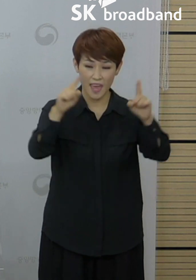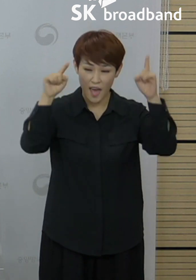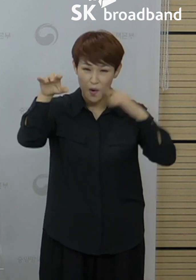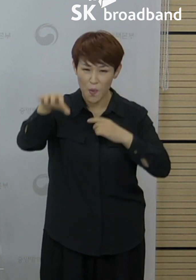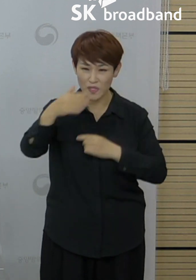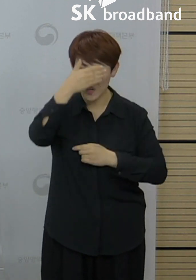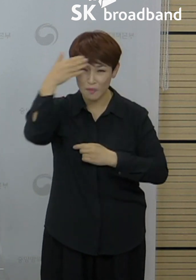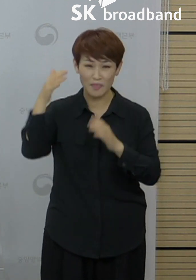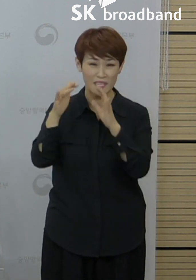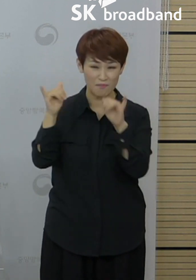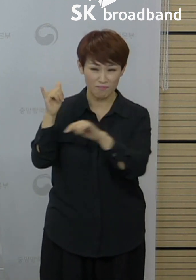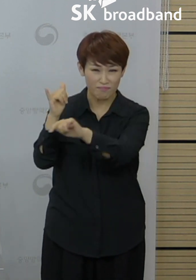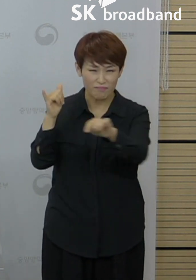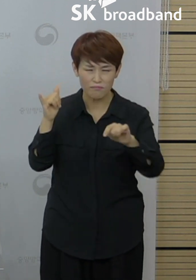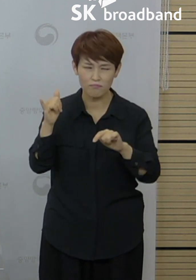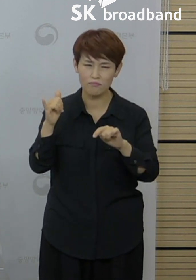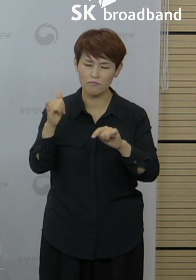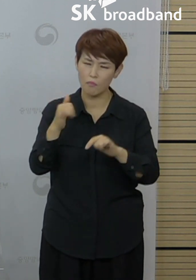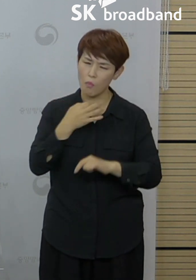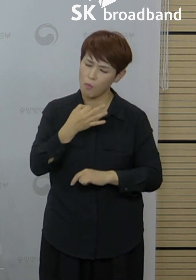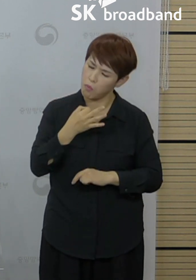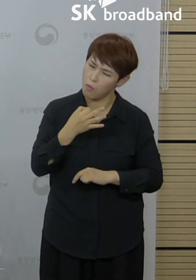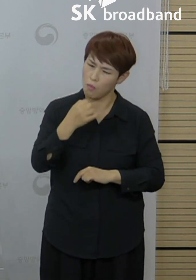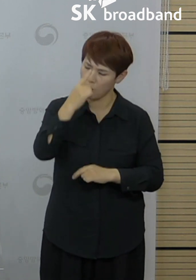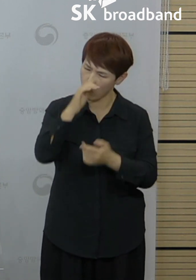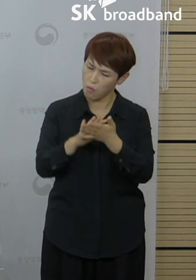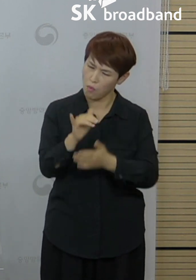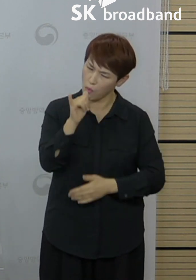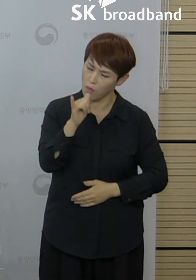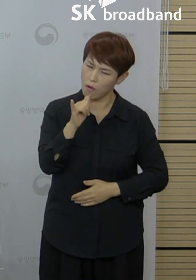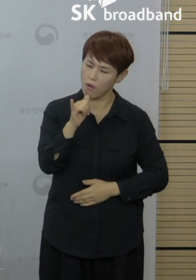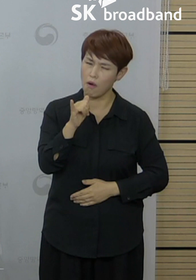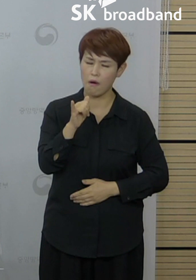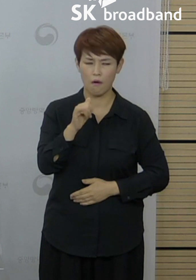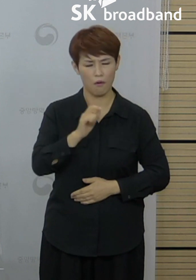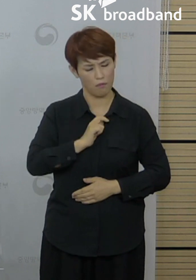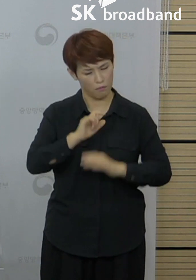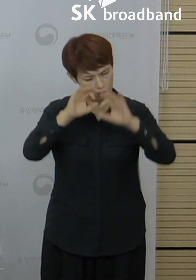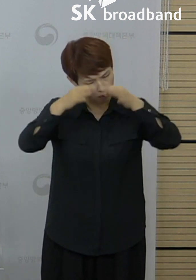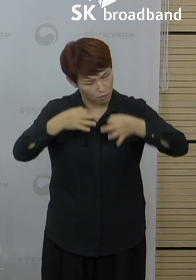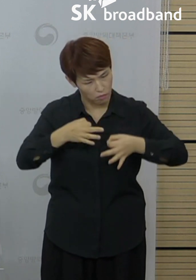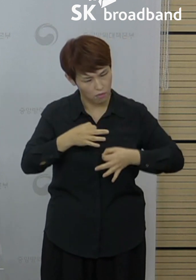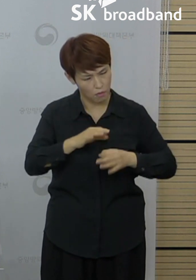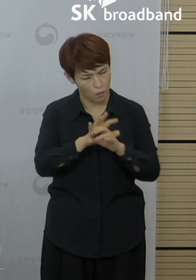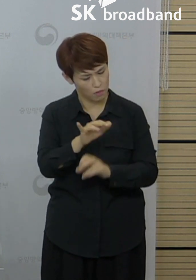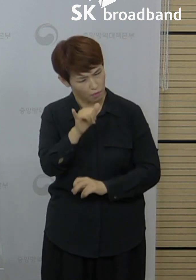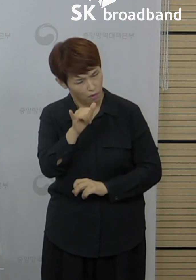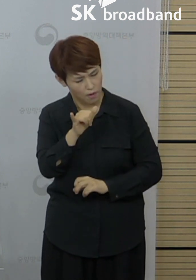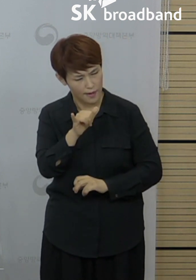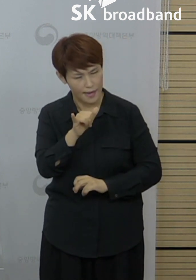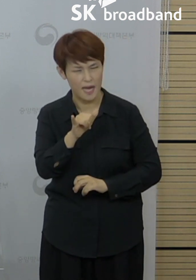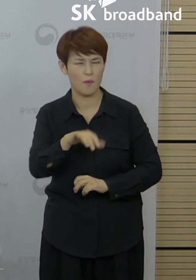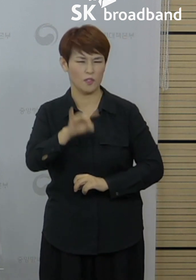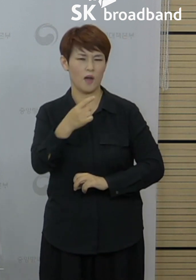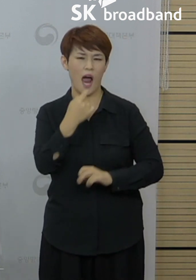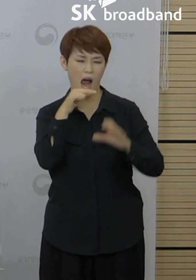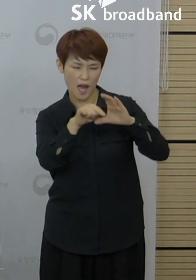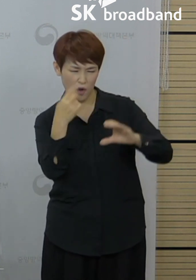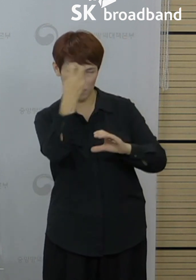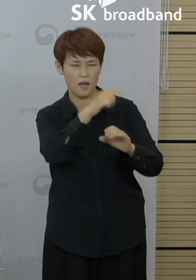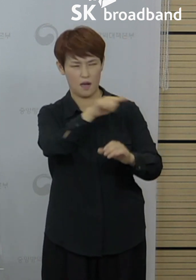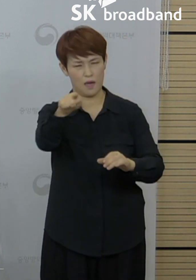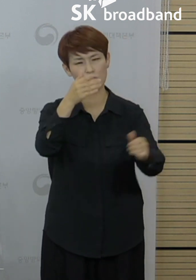젊은 층도 호흡기 증상 시에 코로나19를 먼저 의심하시고 적극적으로 검사를 받아주시기 바랍니다.